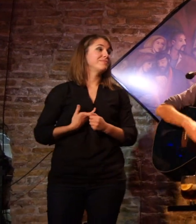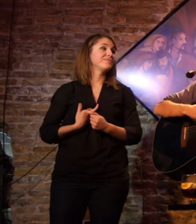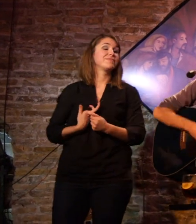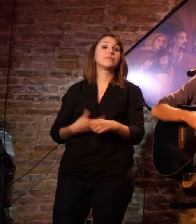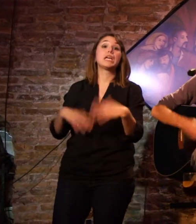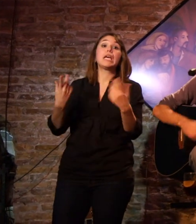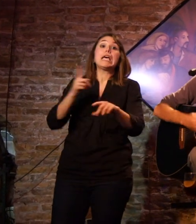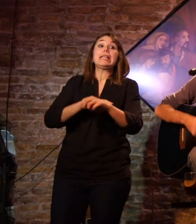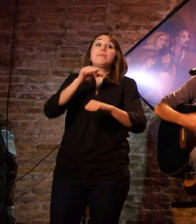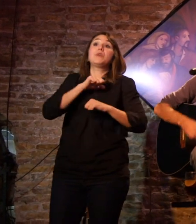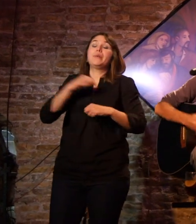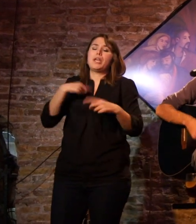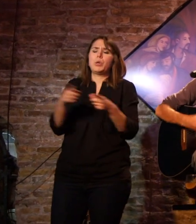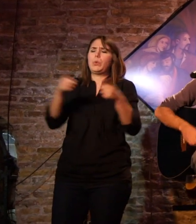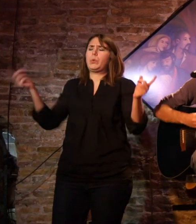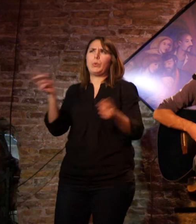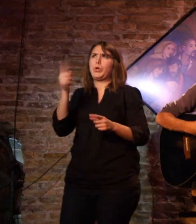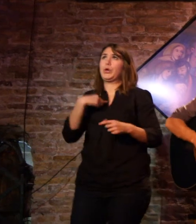¿Estás listo?